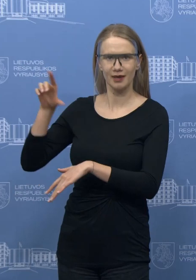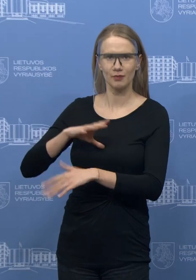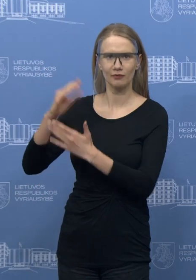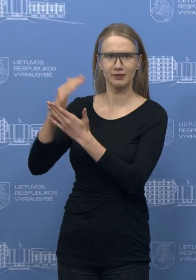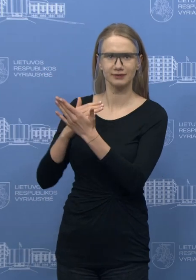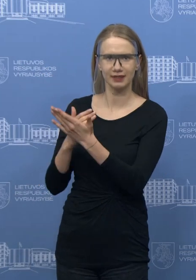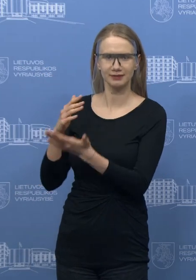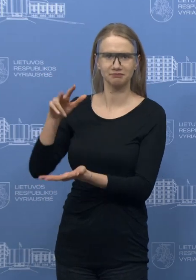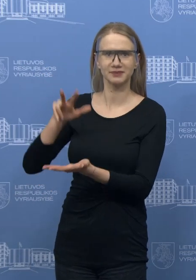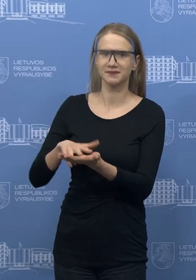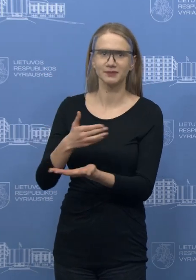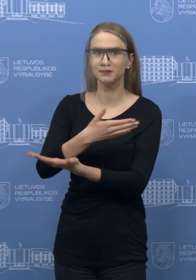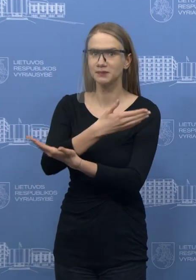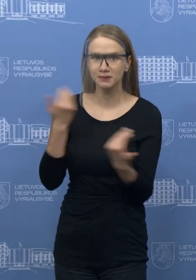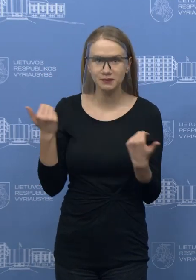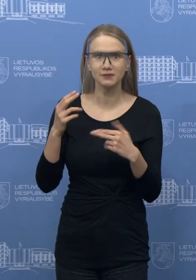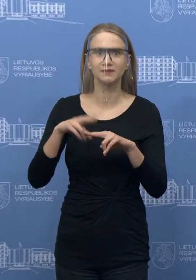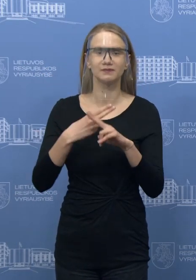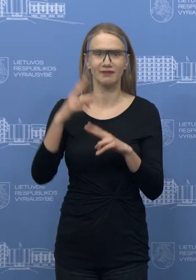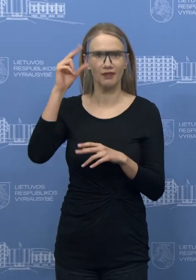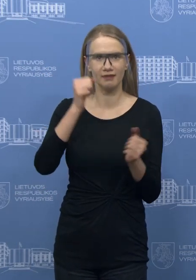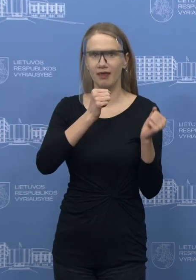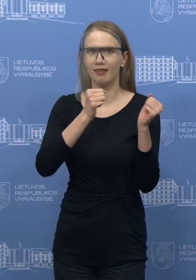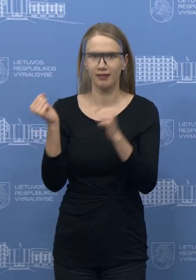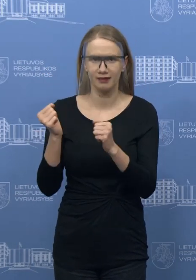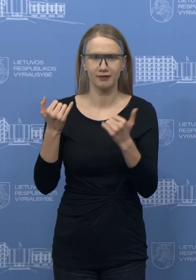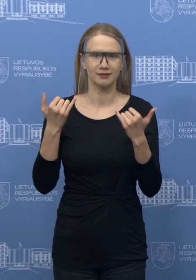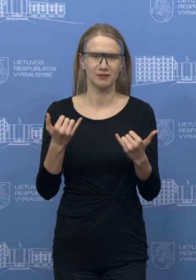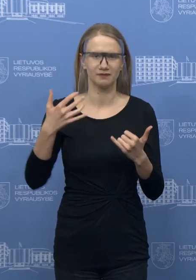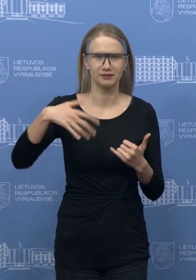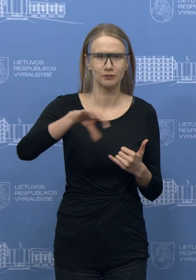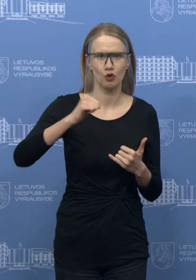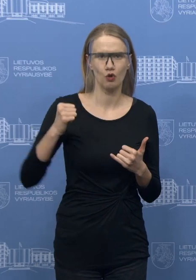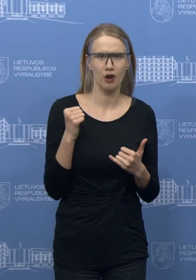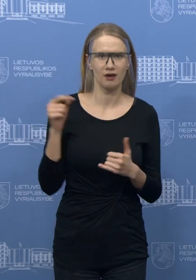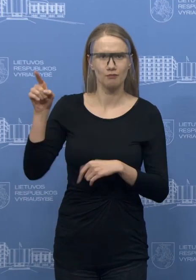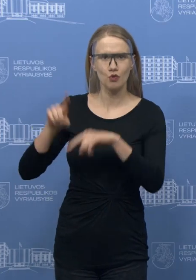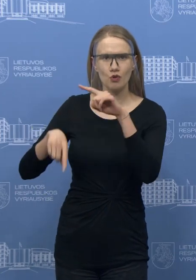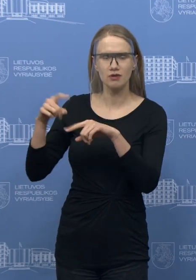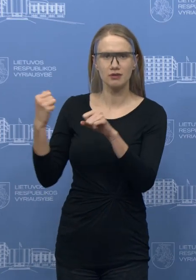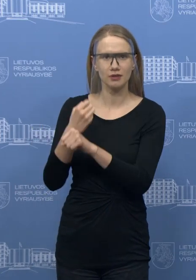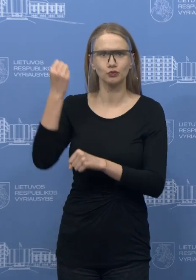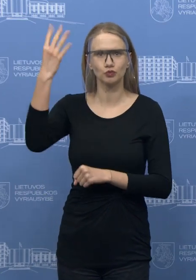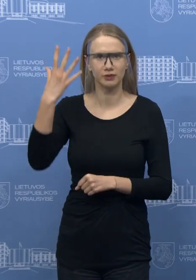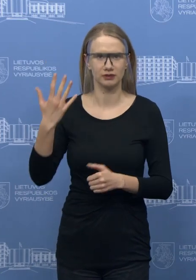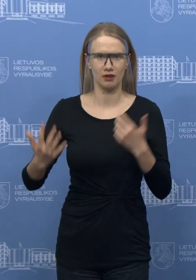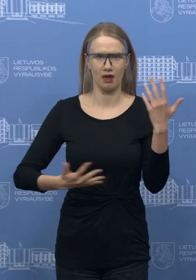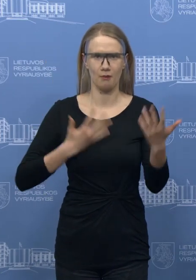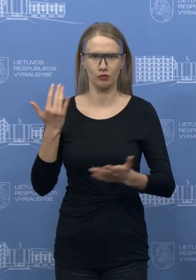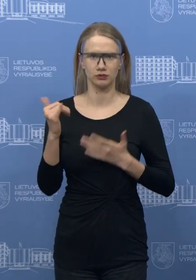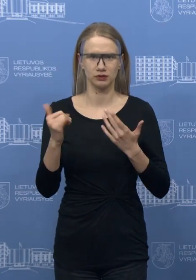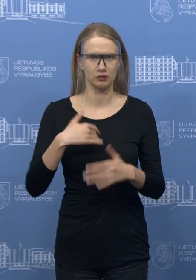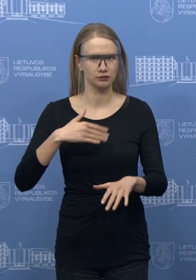įstatymų. Aš manau, kad reikia suprasti kolegas politikus, kokiam emociniam sąlygom